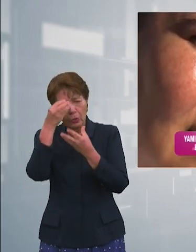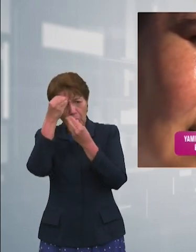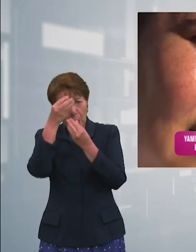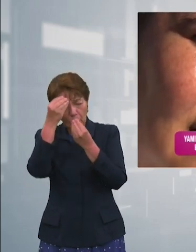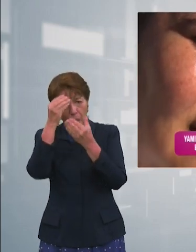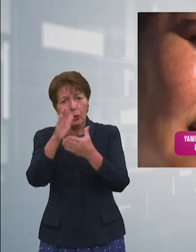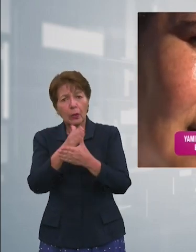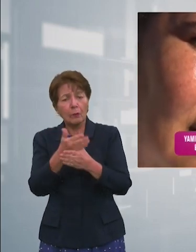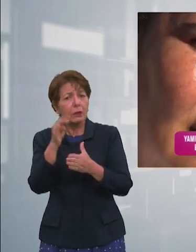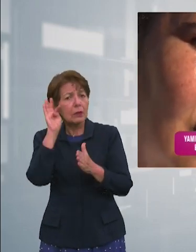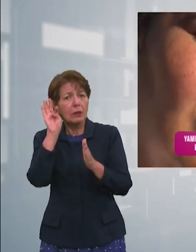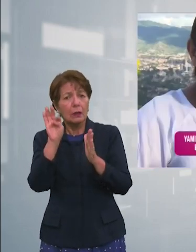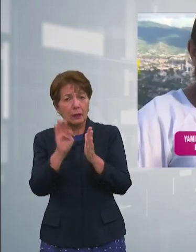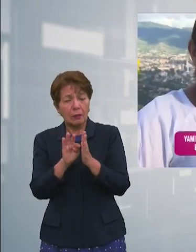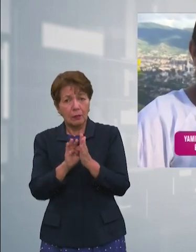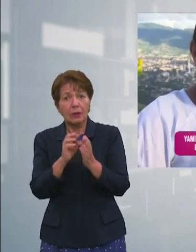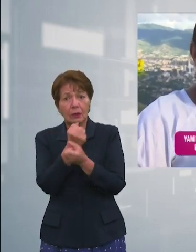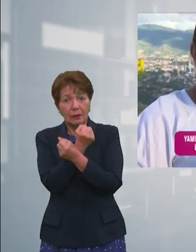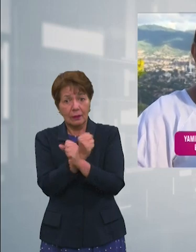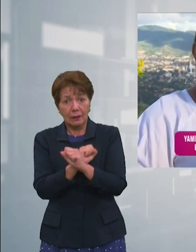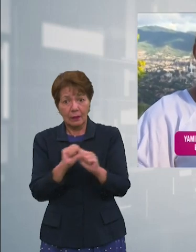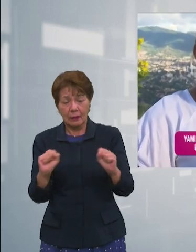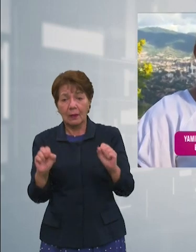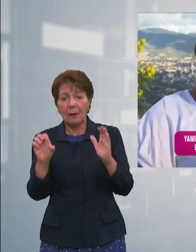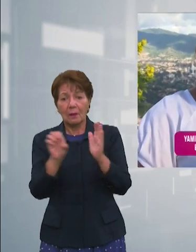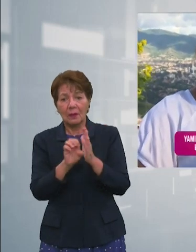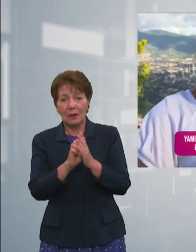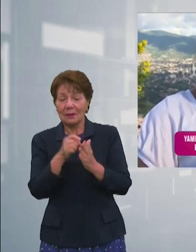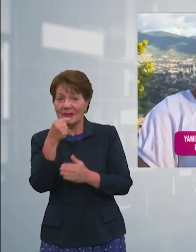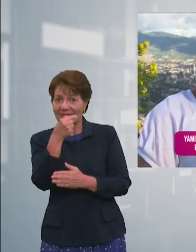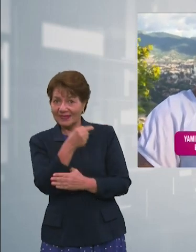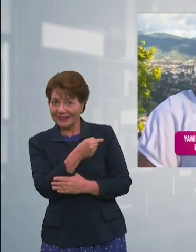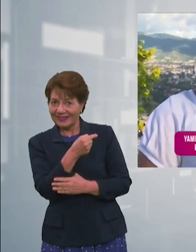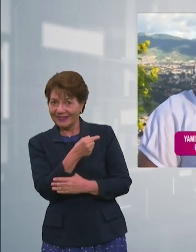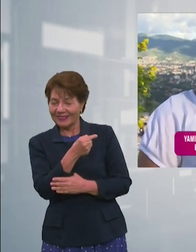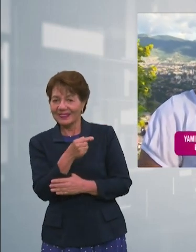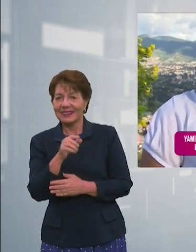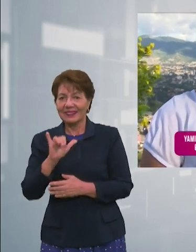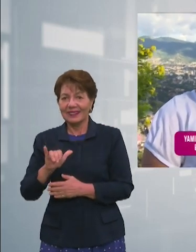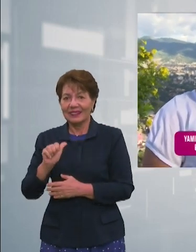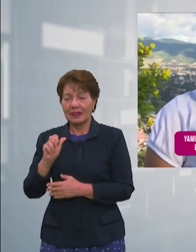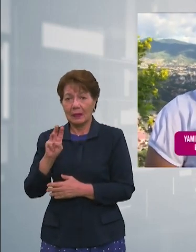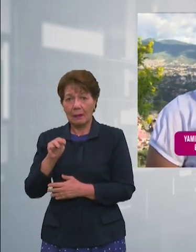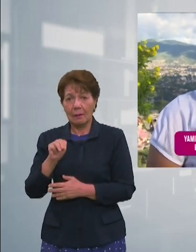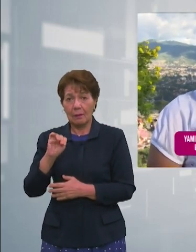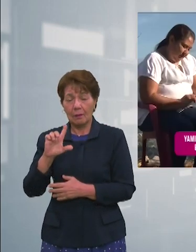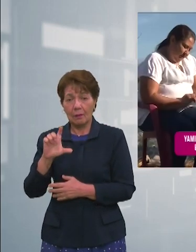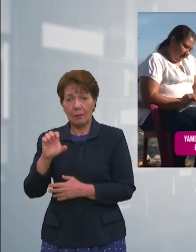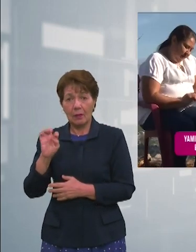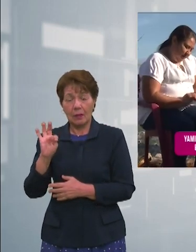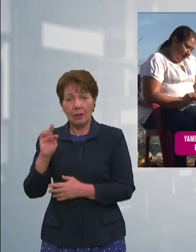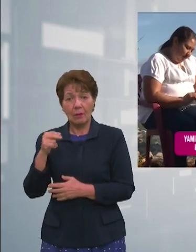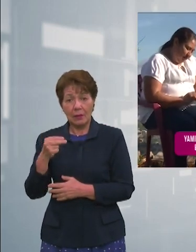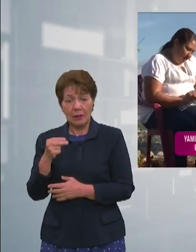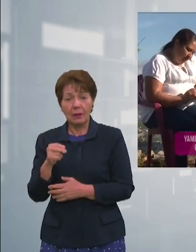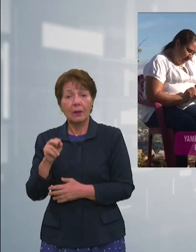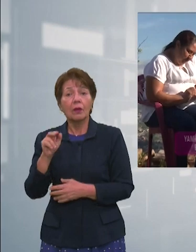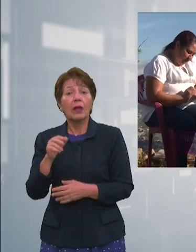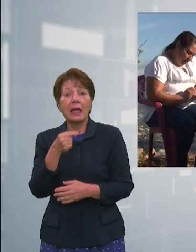compartimos el de Yamilek Valeriano, quien a sus 35 años recibió esta noticia que